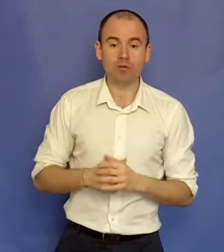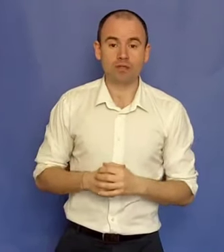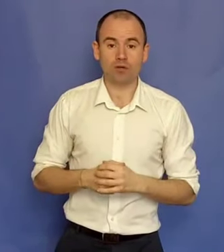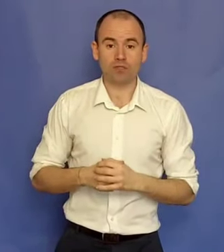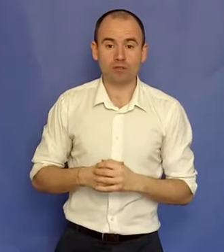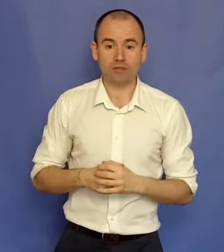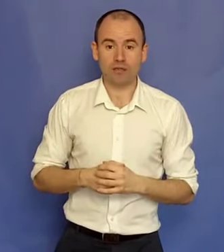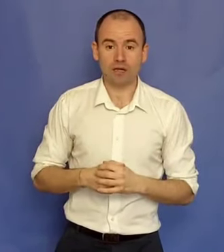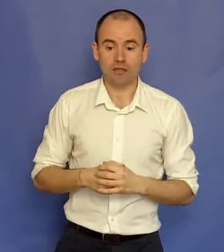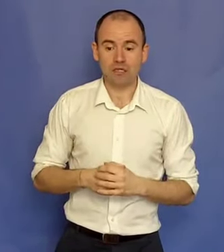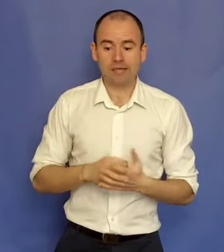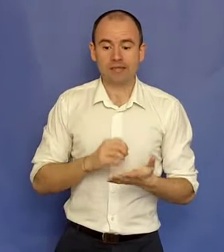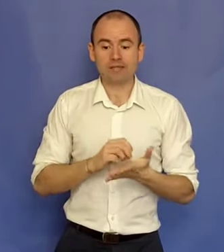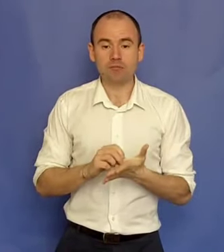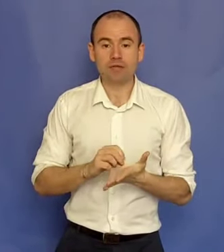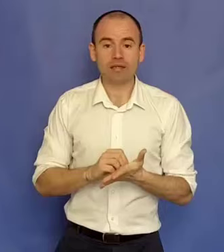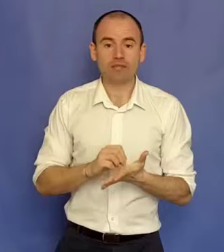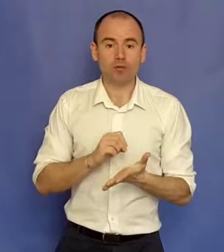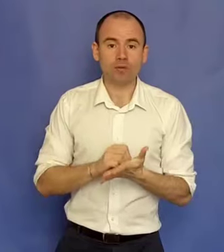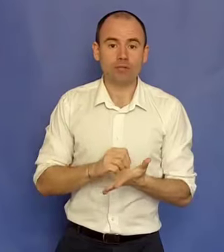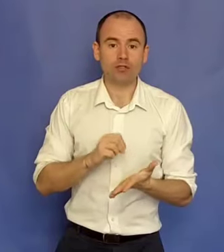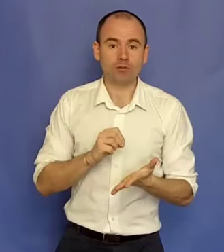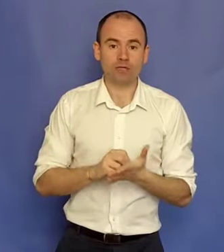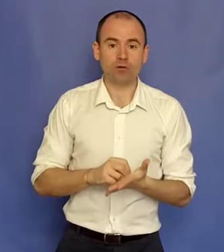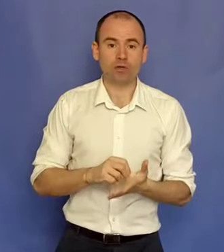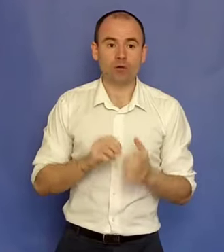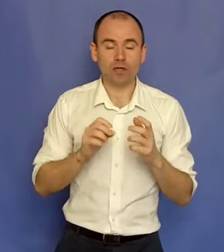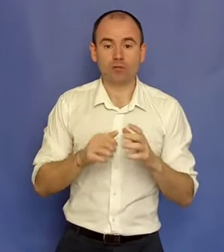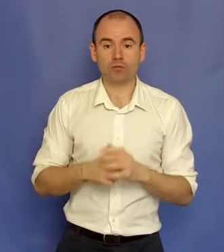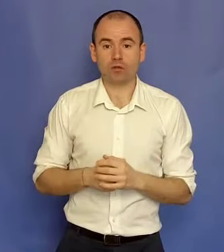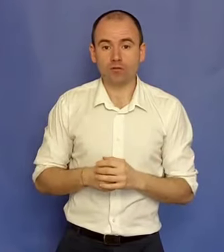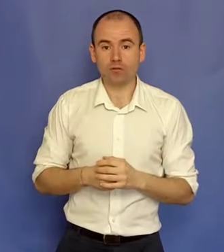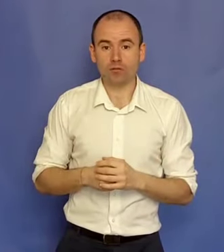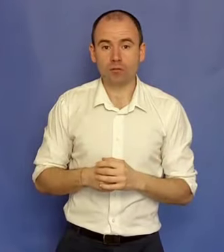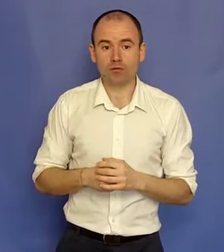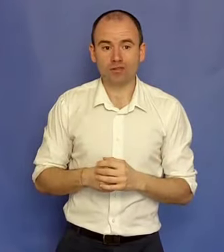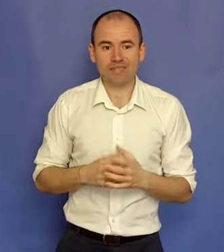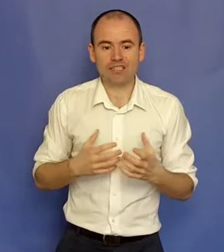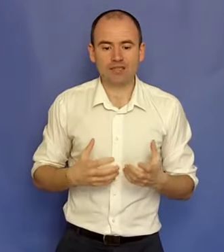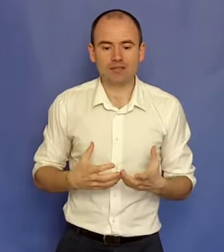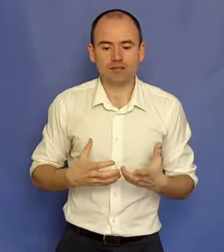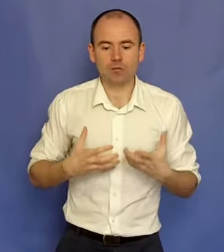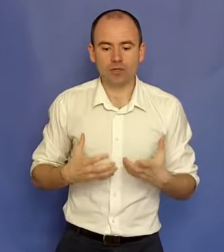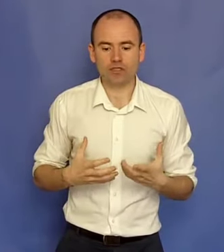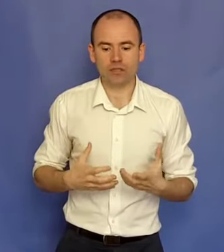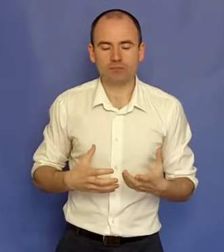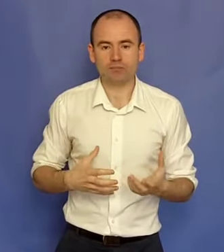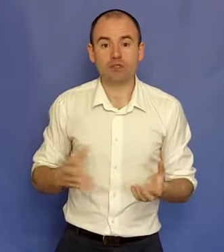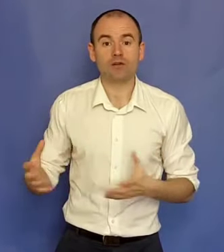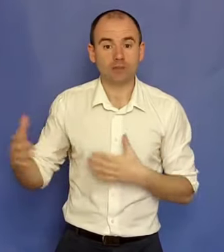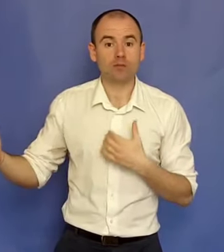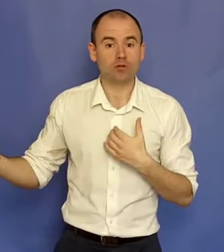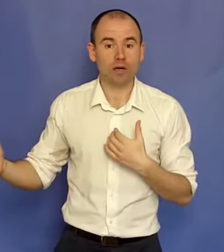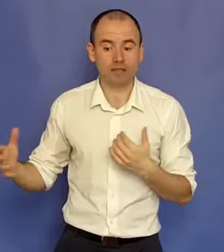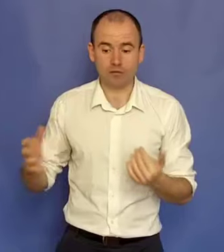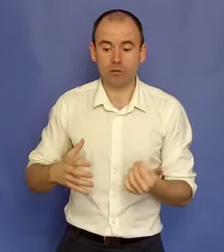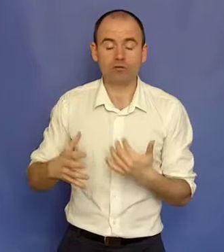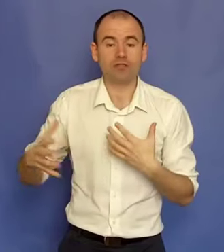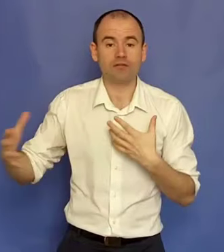comentariul acest material, zi-mi care sunt problemele și obstacolele cu care tu te confuți în momentul ăsta. Ce crezi că te oprește să faci mai mulți bani sau să ai un stil de